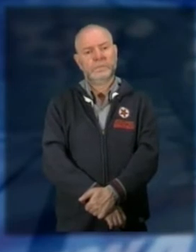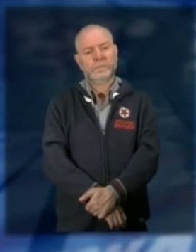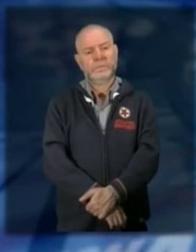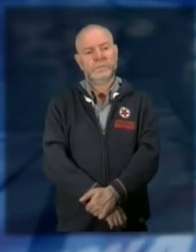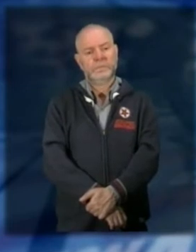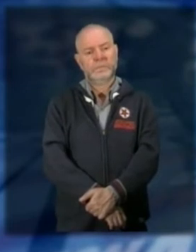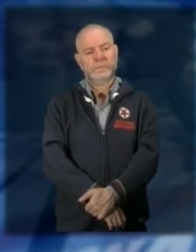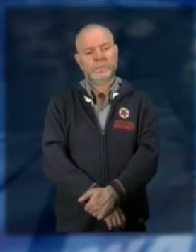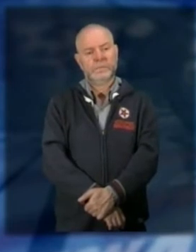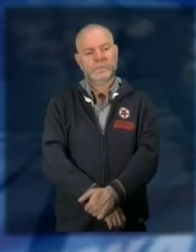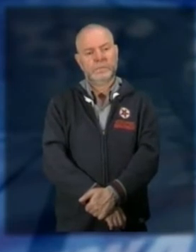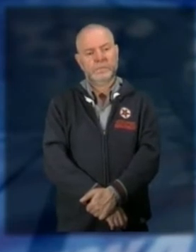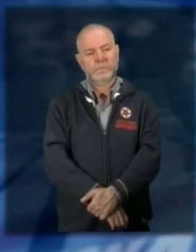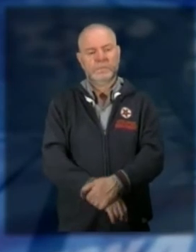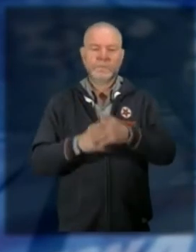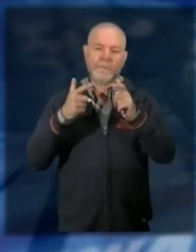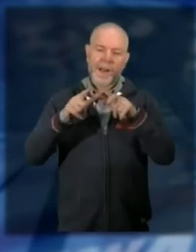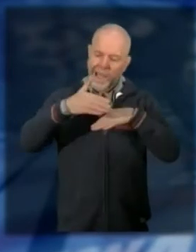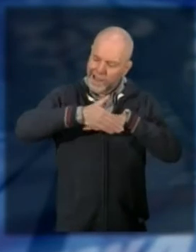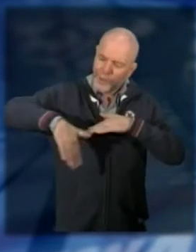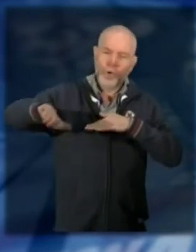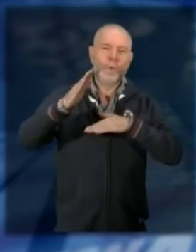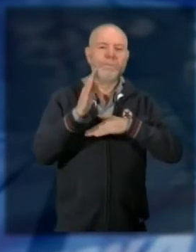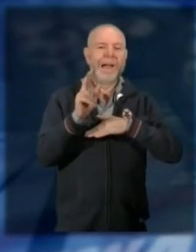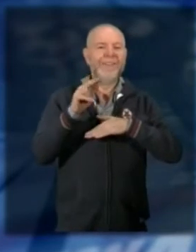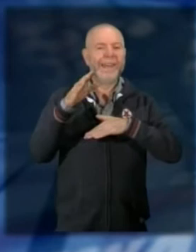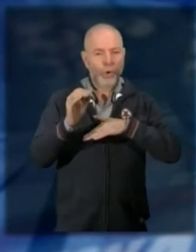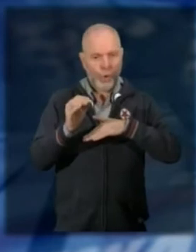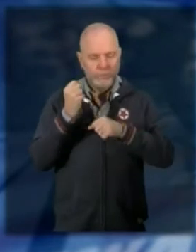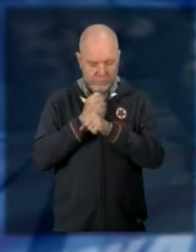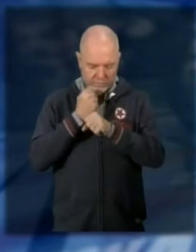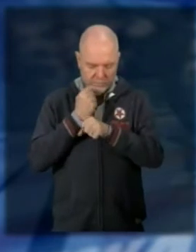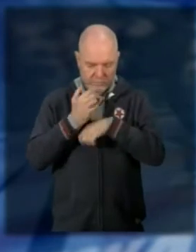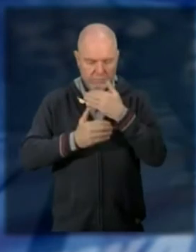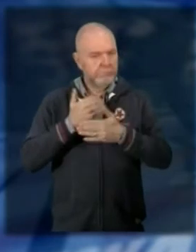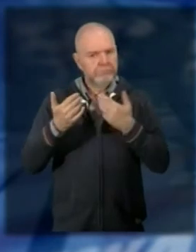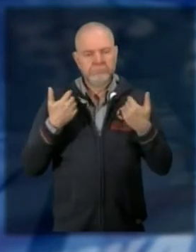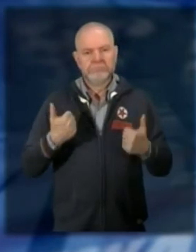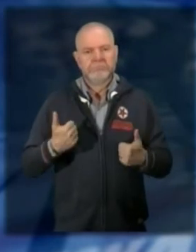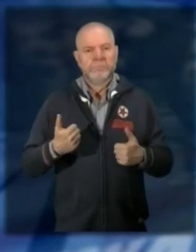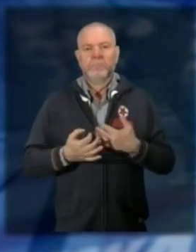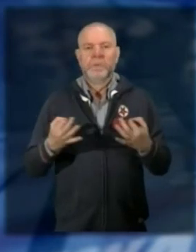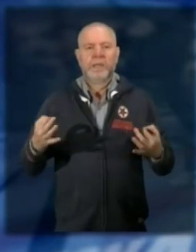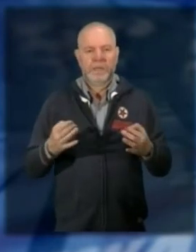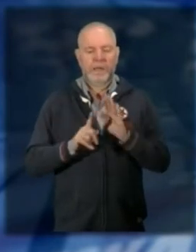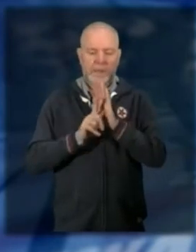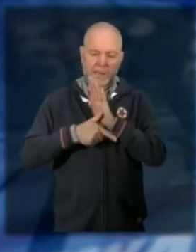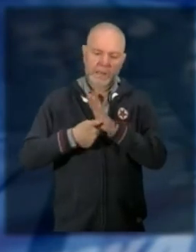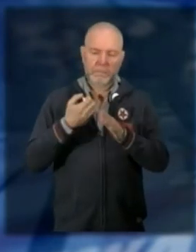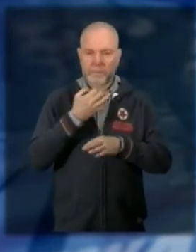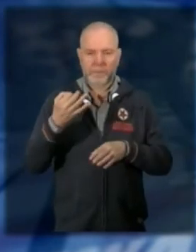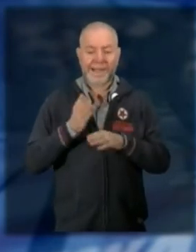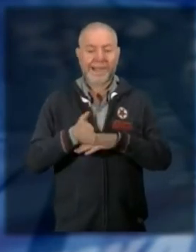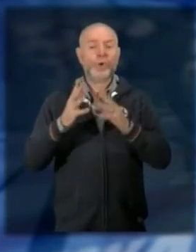gli interventi sul lungo lago di Baveno procedono a gonfie vele le tempistiche sono ad oggi rispettate entro